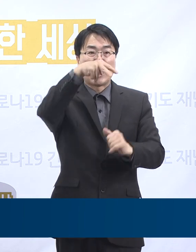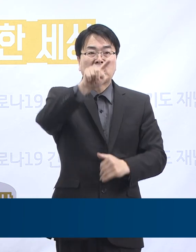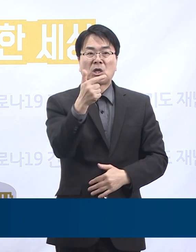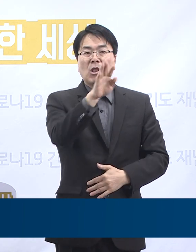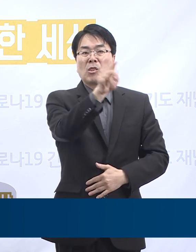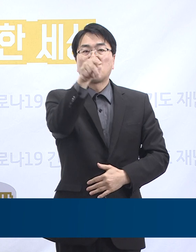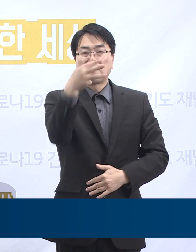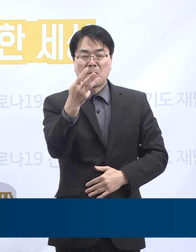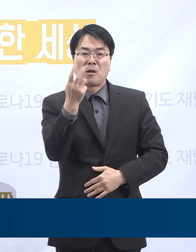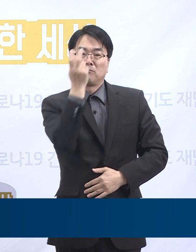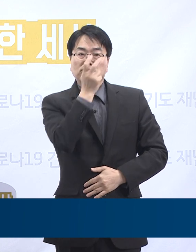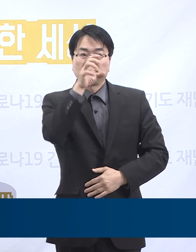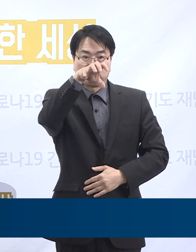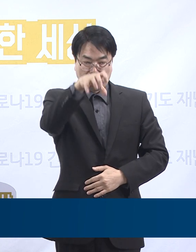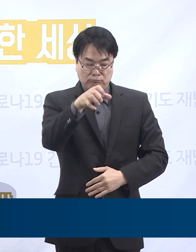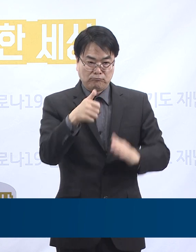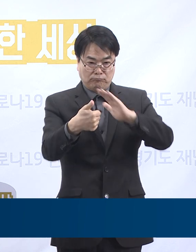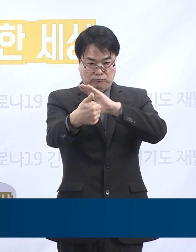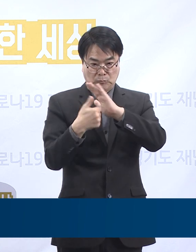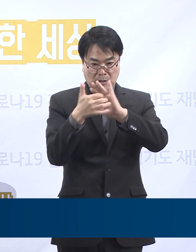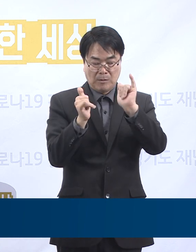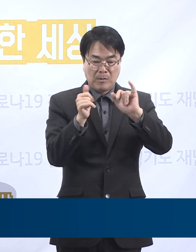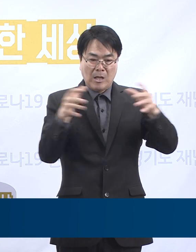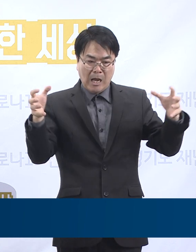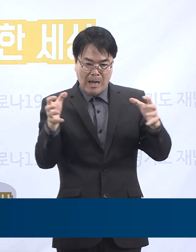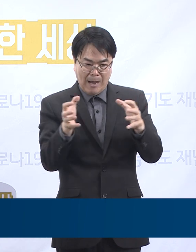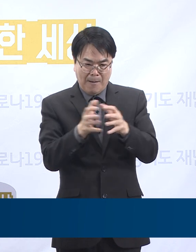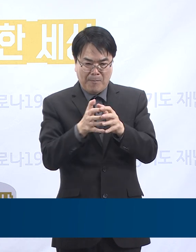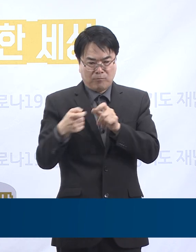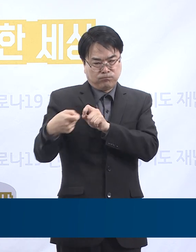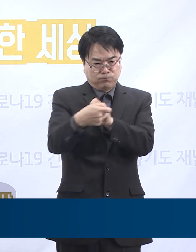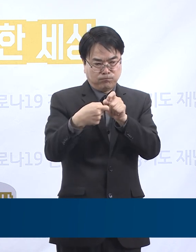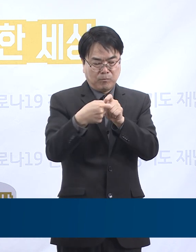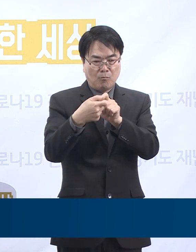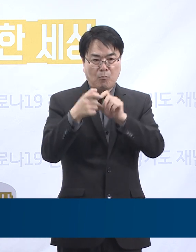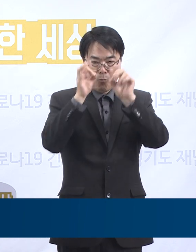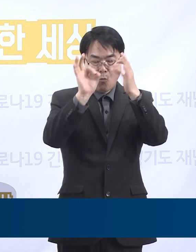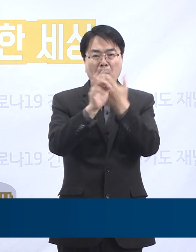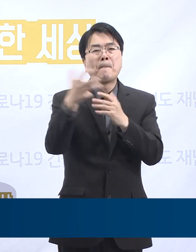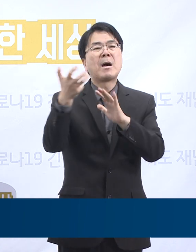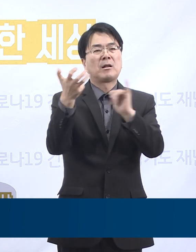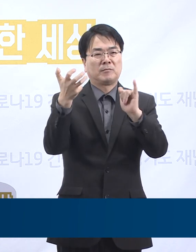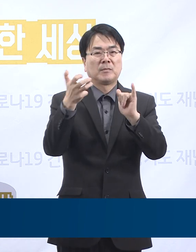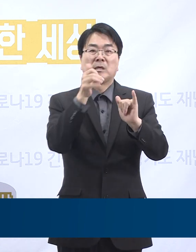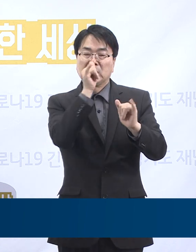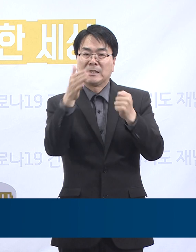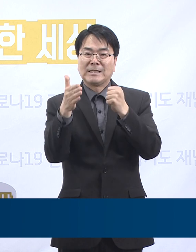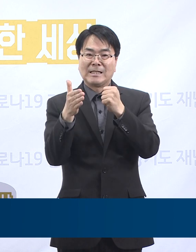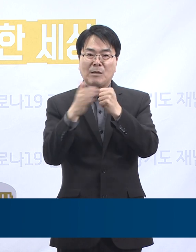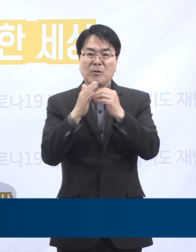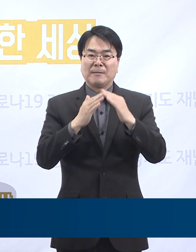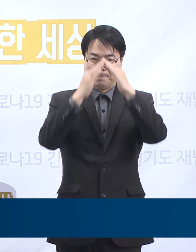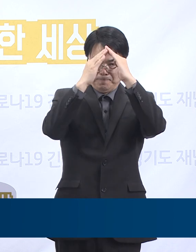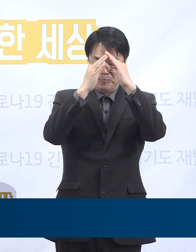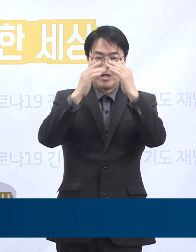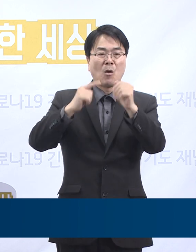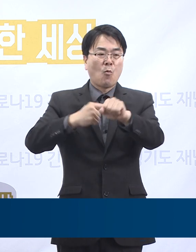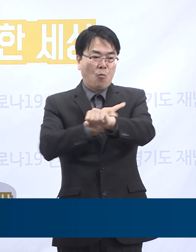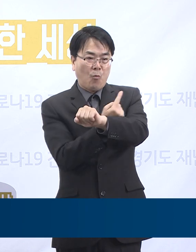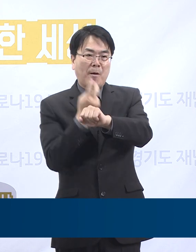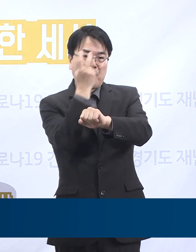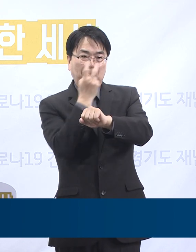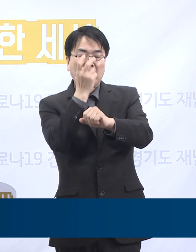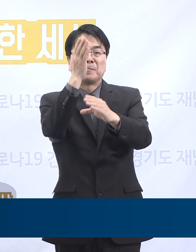4명이며 접촉자는 80명입니다. 현재 접촉자에 대한 자가격리 및 능동감시를 실시 중이며 3월